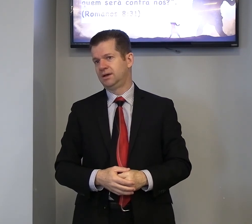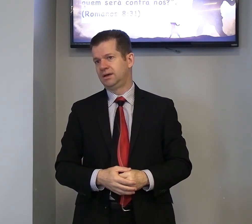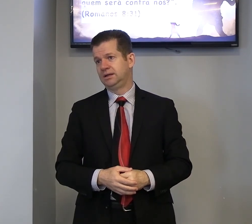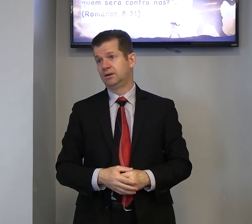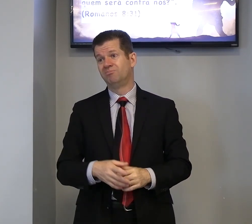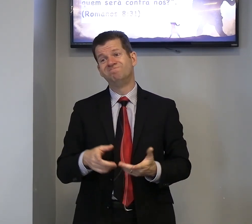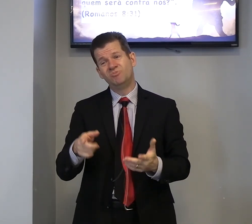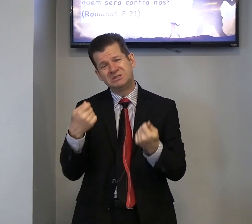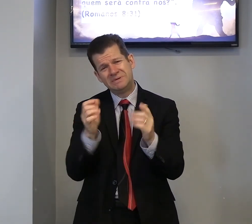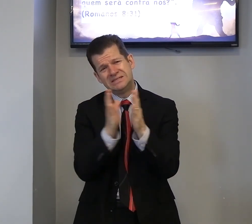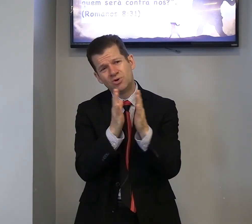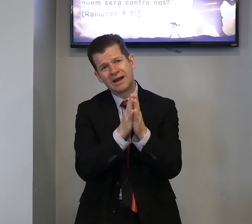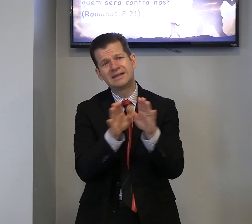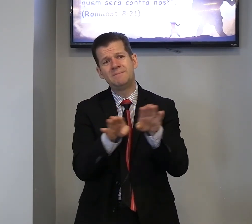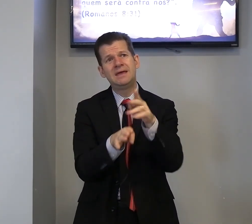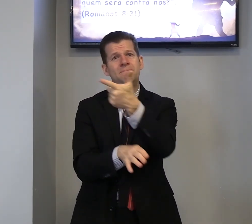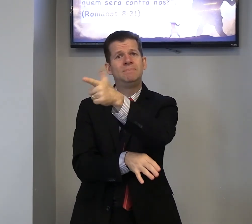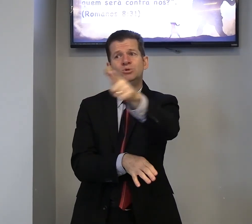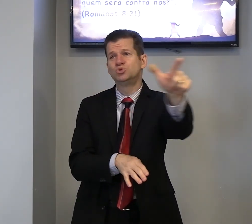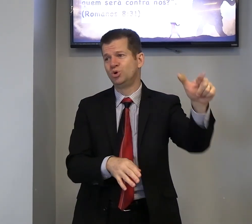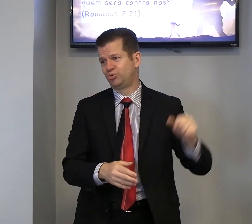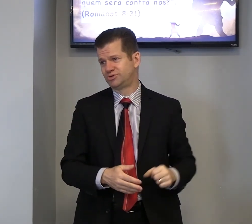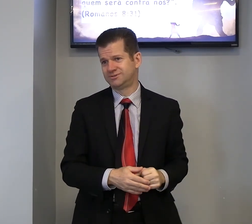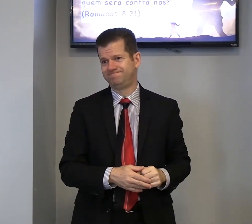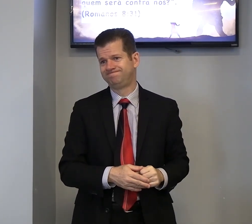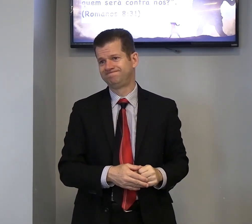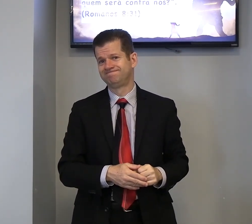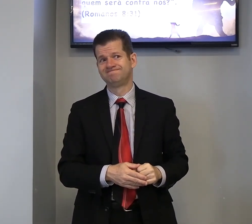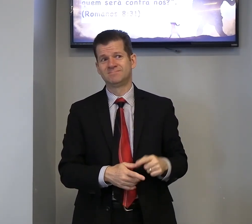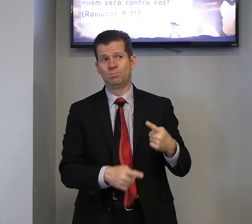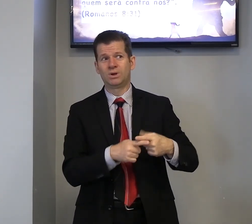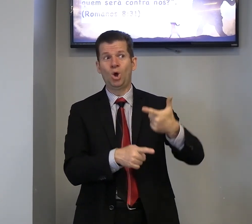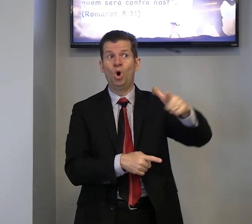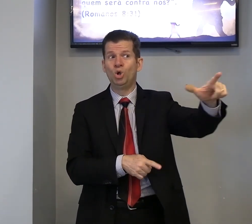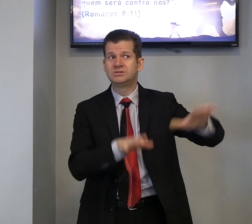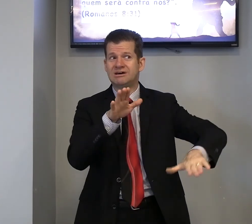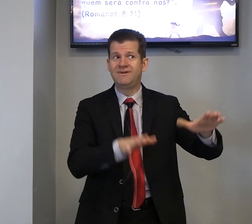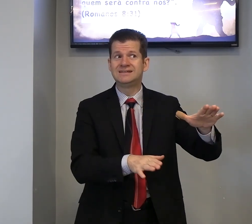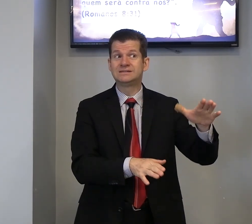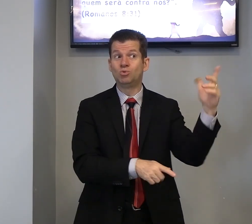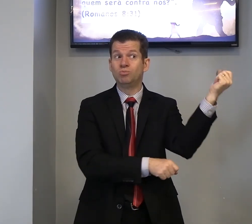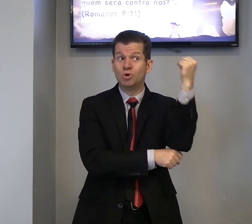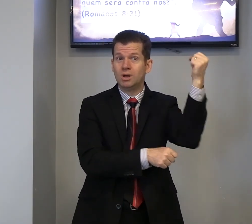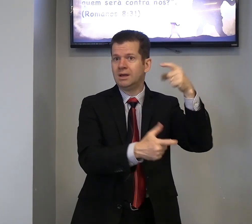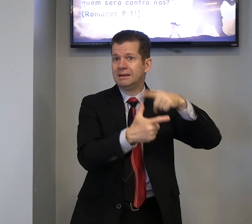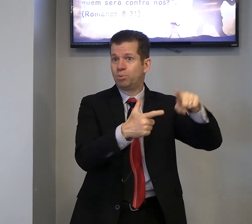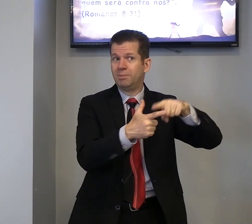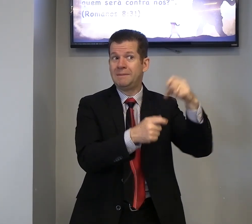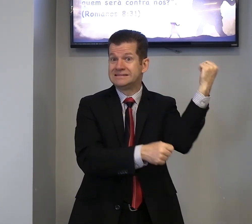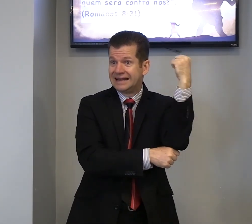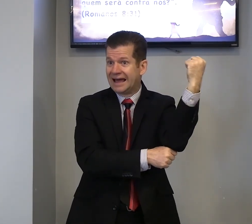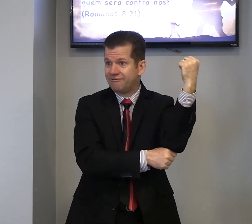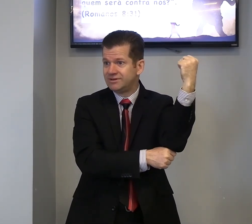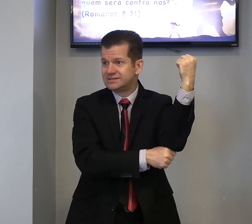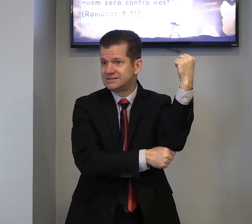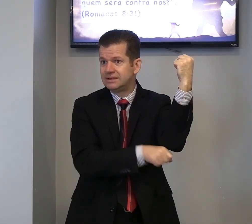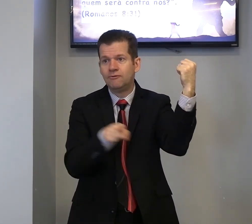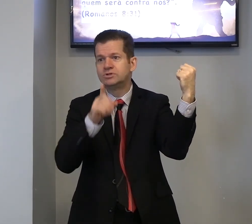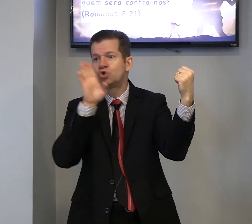então, você precisa orar também, pelos outros, porque, outros, talvez, estão, problemas graves, não